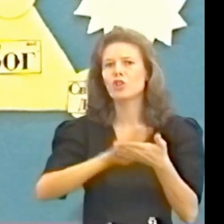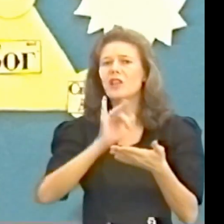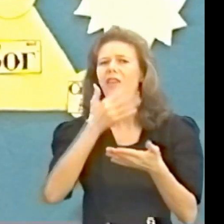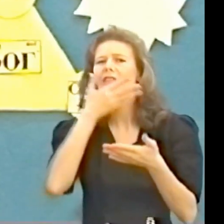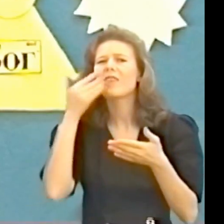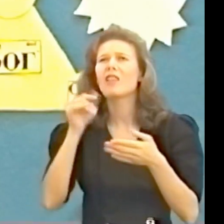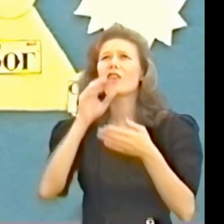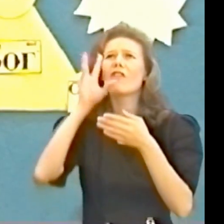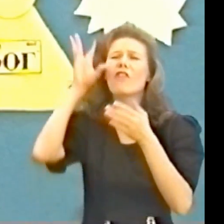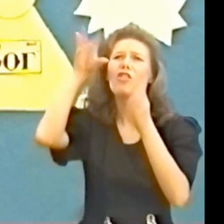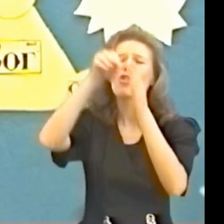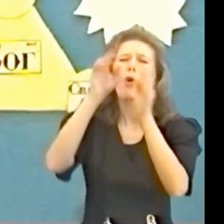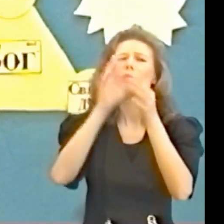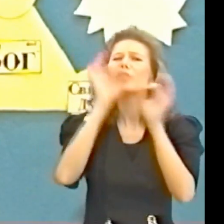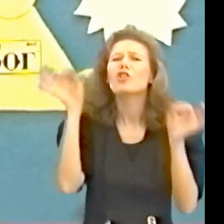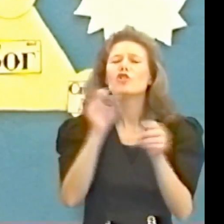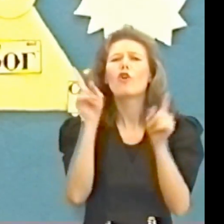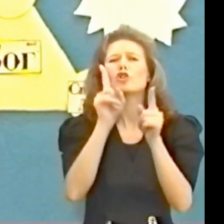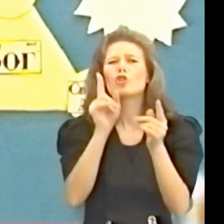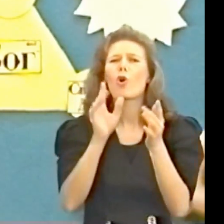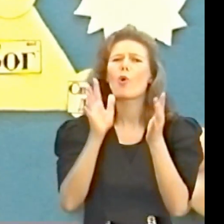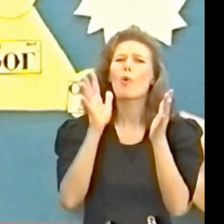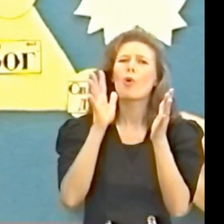ничего что портило бы или пятнала его характер